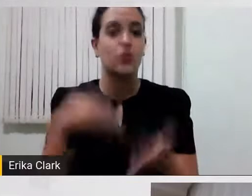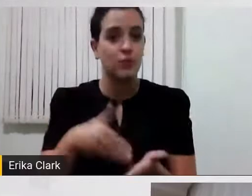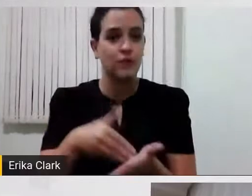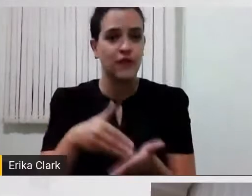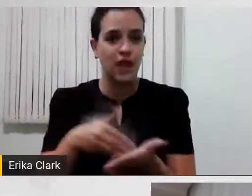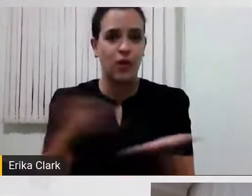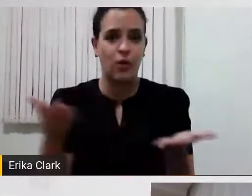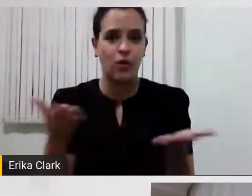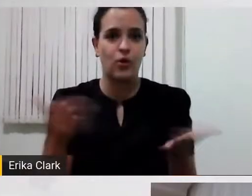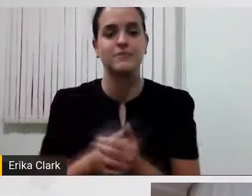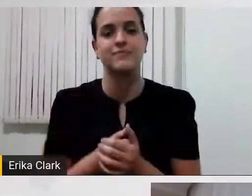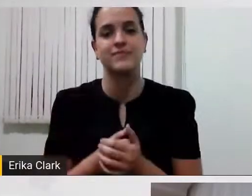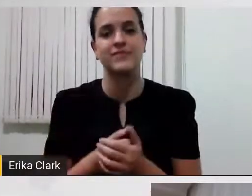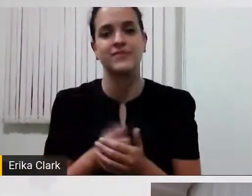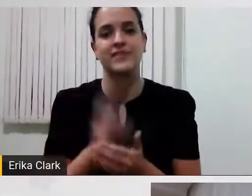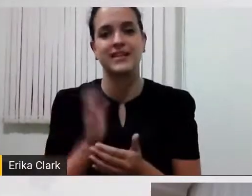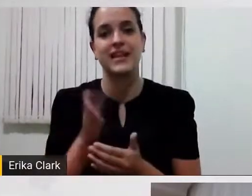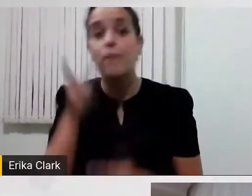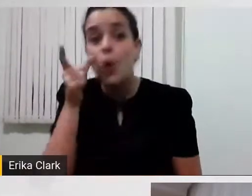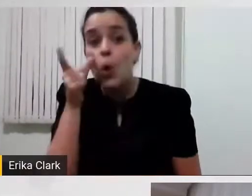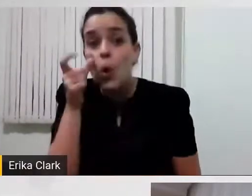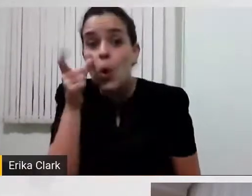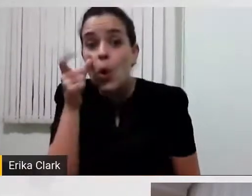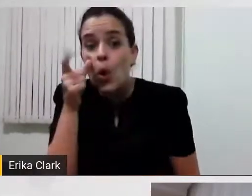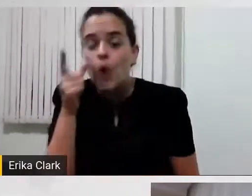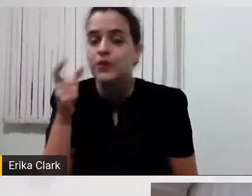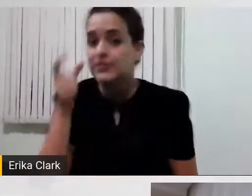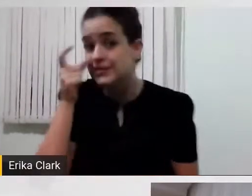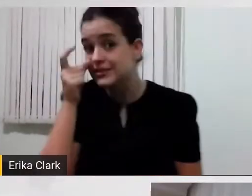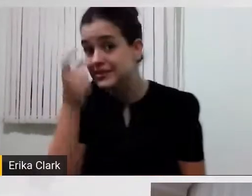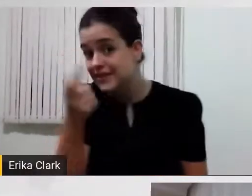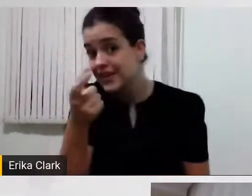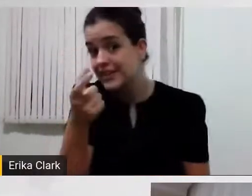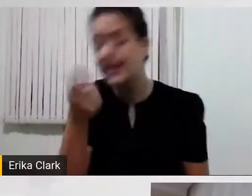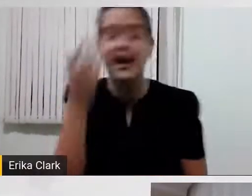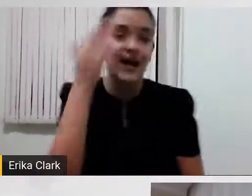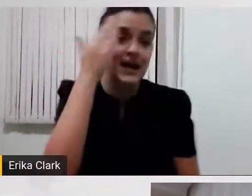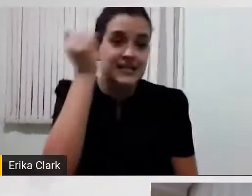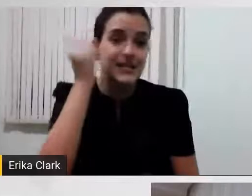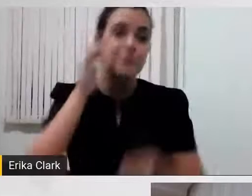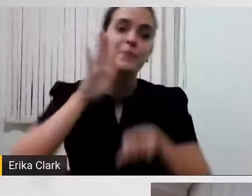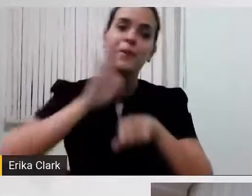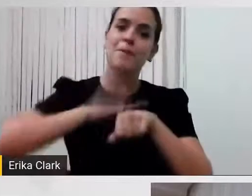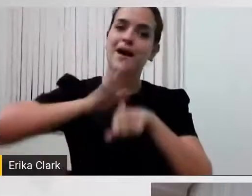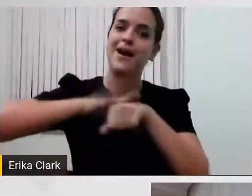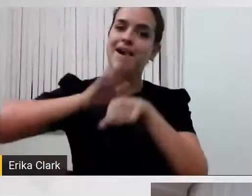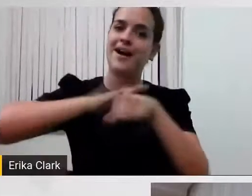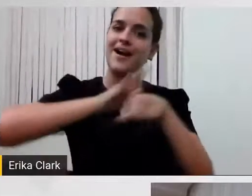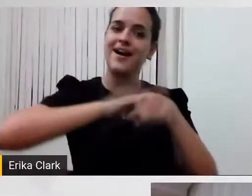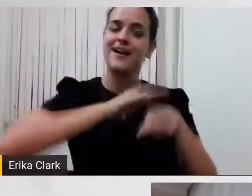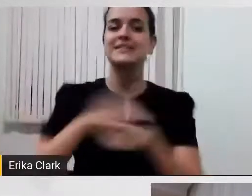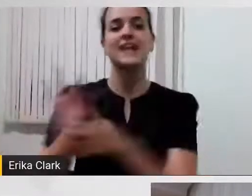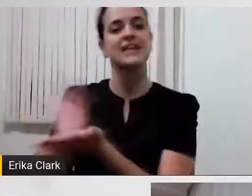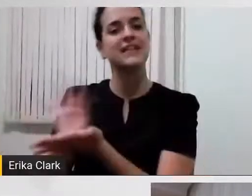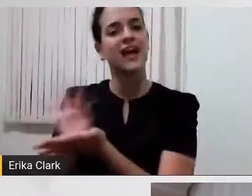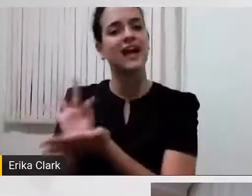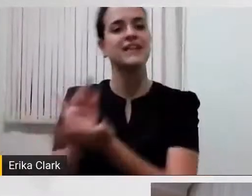já deve estar muito curioso, interessado em saber mais dessas técnicas, estratégias, tecnologias,